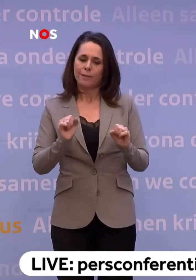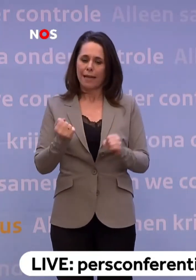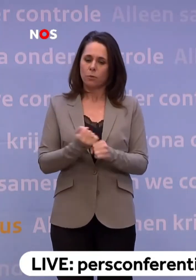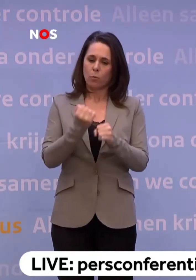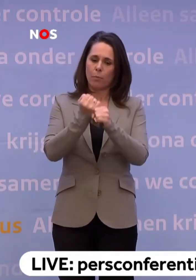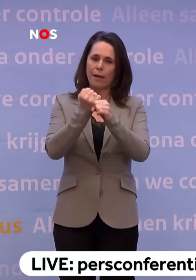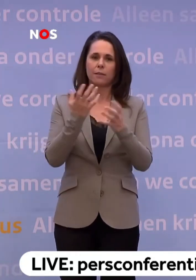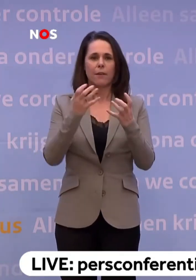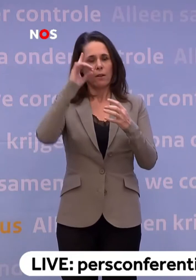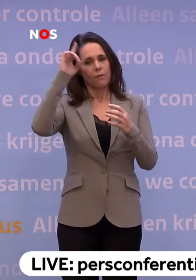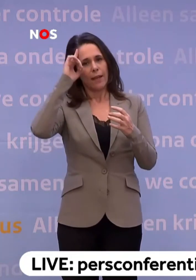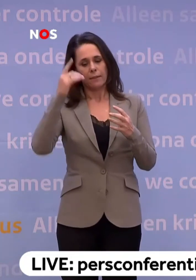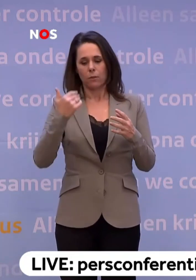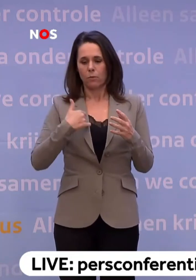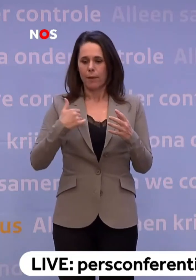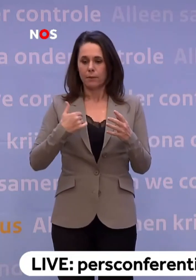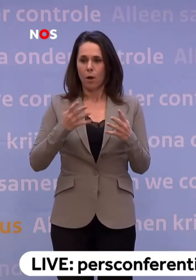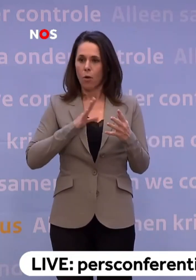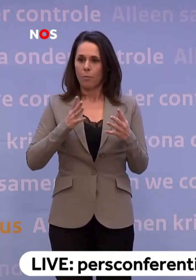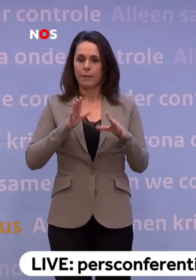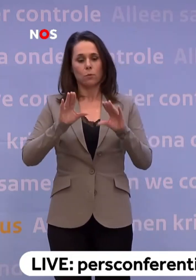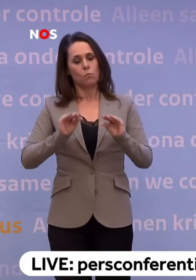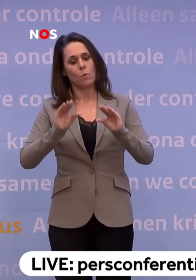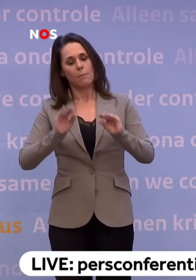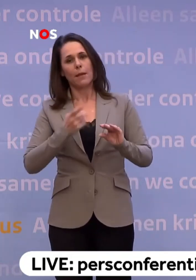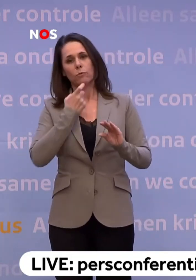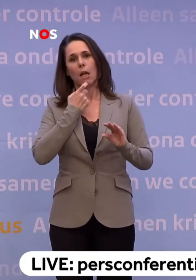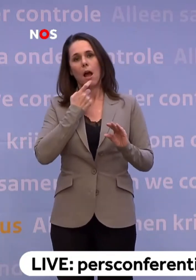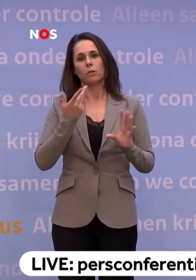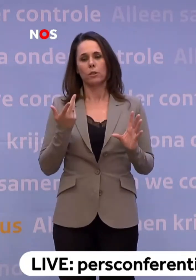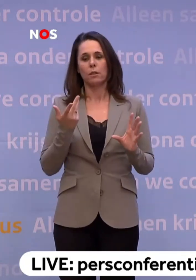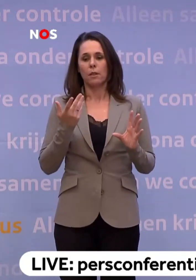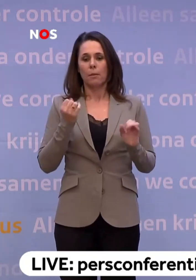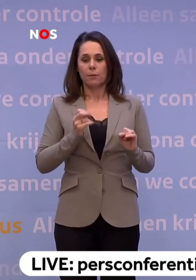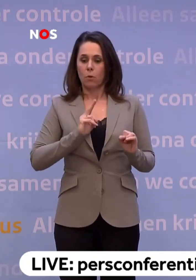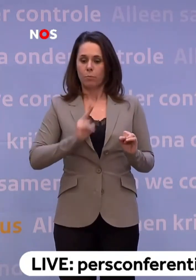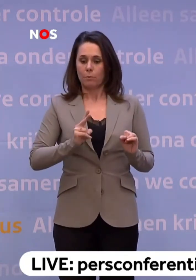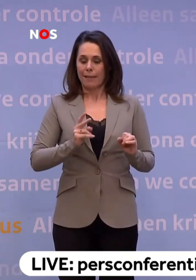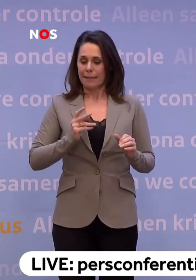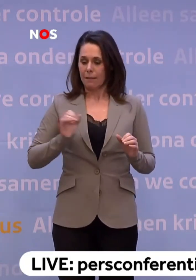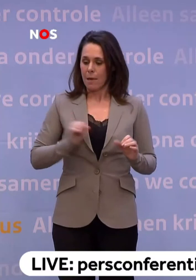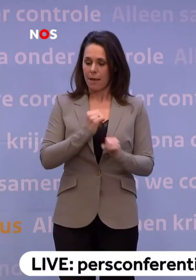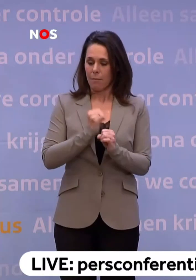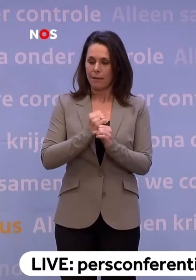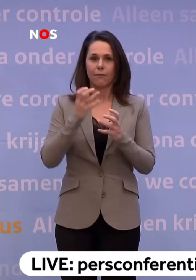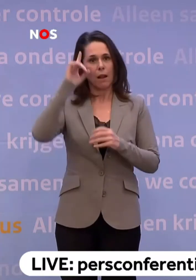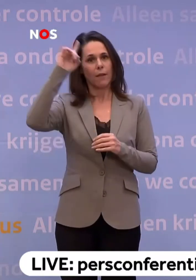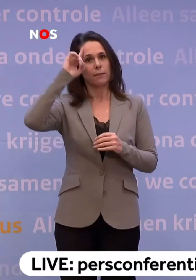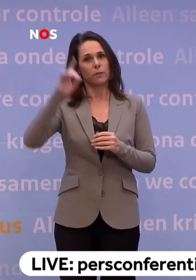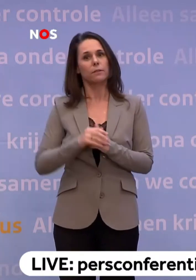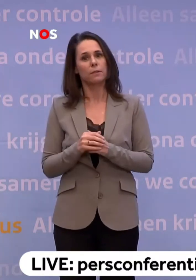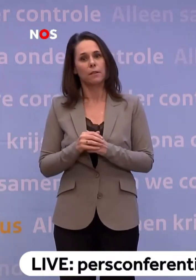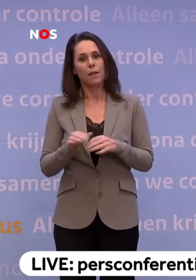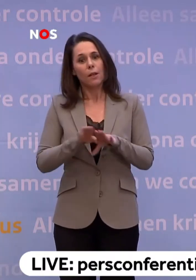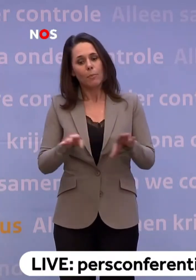welke mate mensen, ook met hele milde klachten... ...maar toch een besmetting hebben doorgemaakt. Dat wil je weten. Omdat je op basis